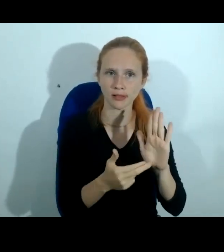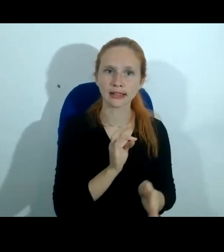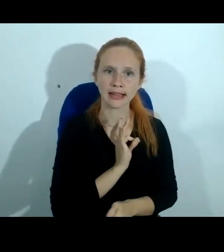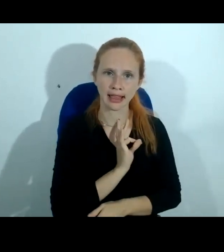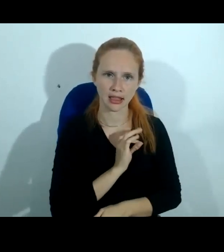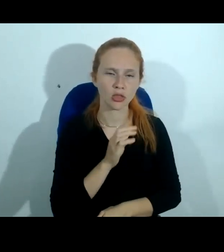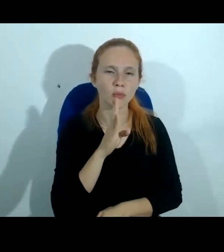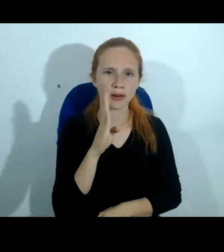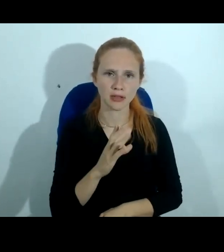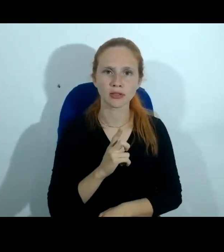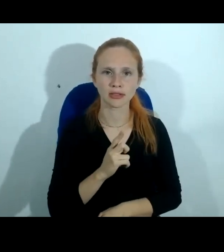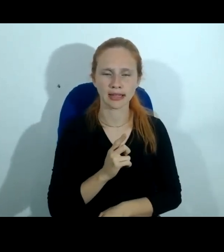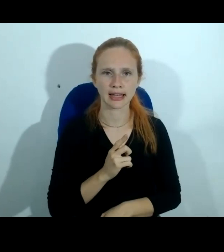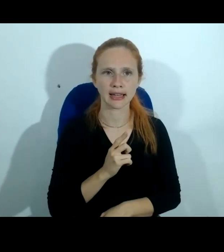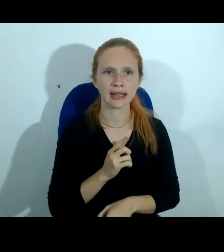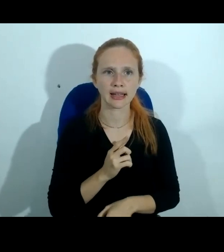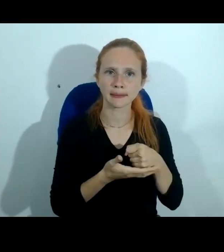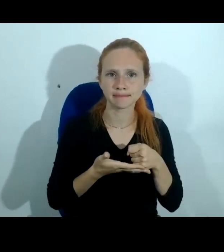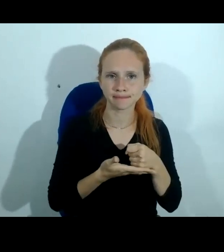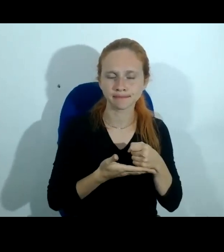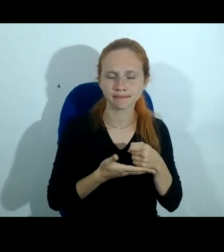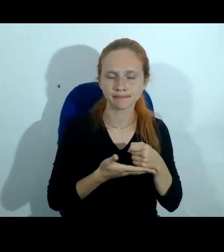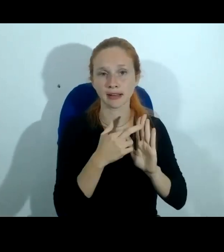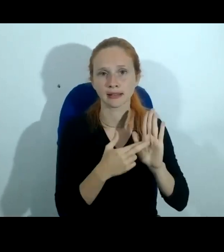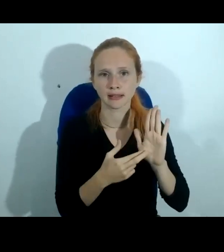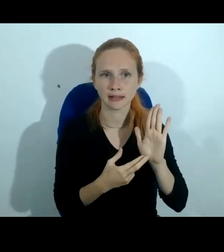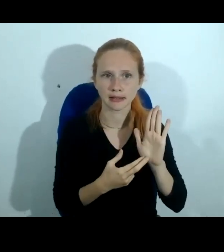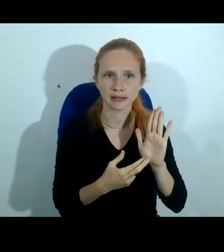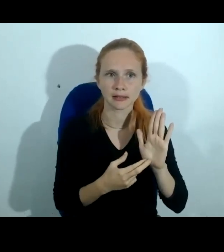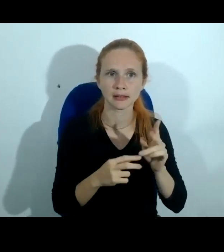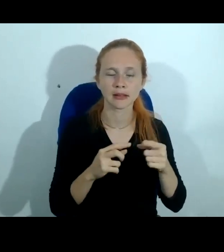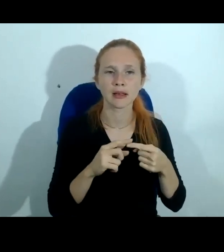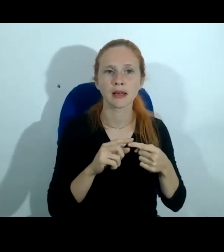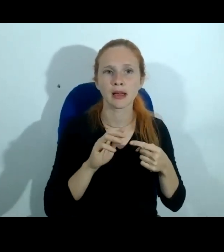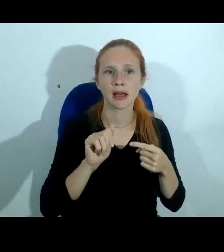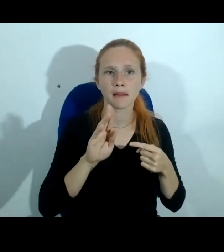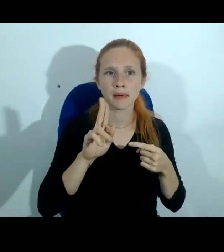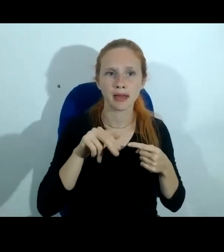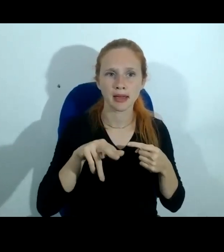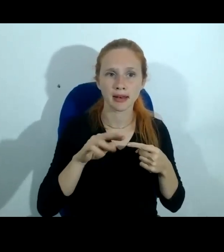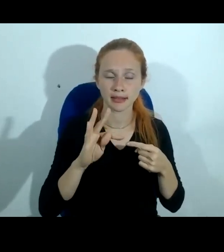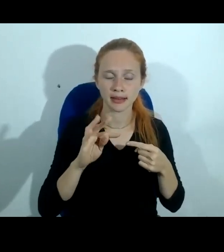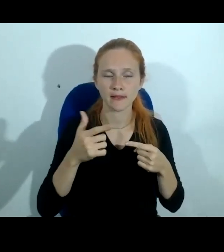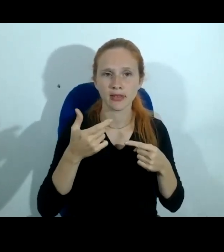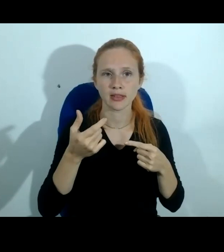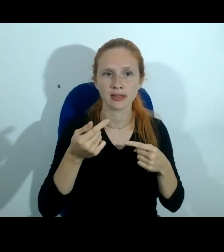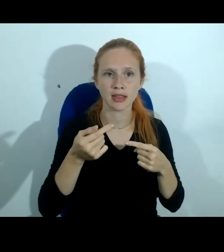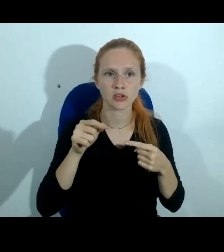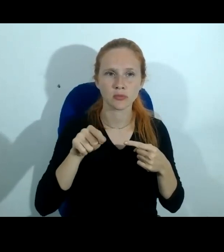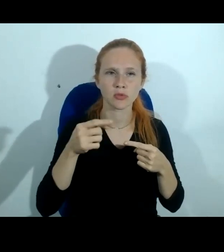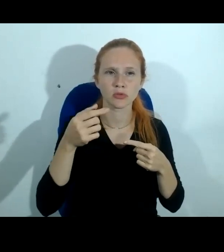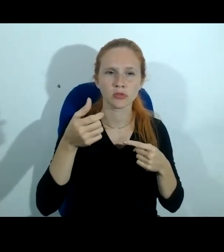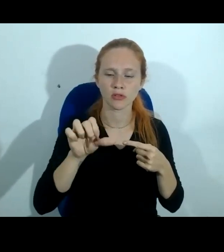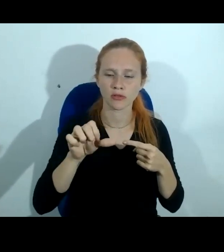nós temos como referência as regras da ISO ABNT 27.037 que garantem no mínimo